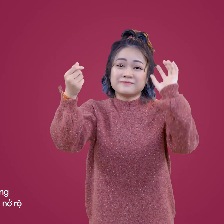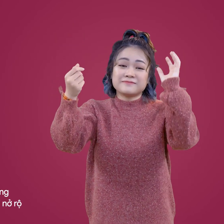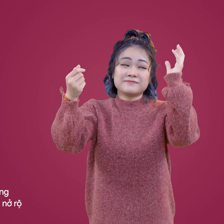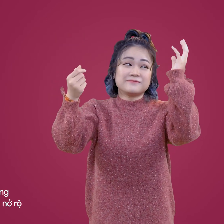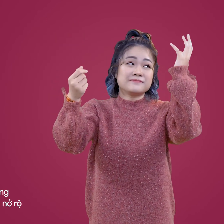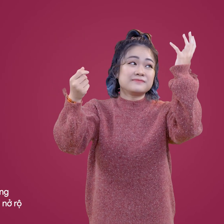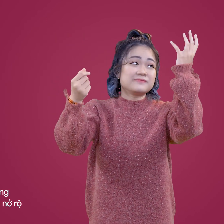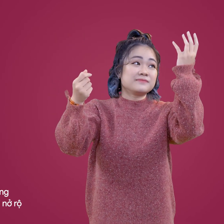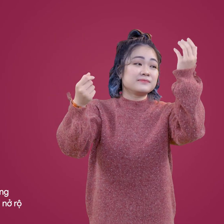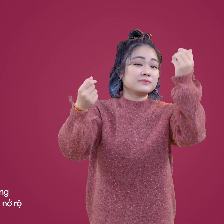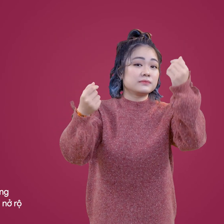때까지